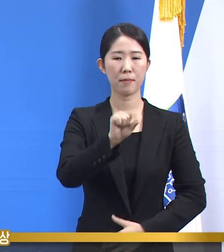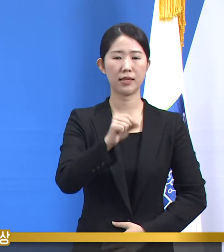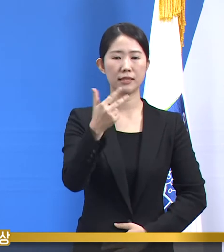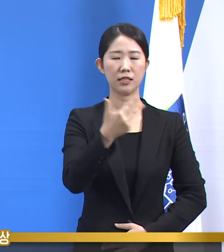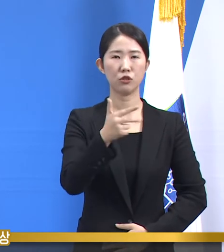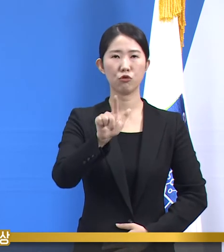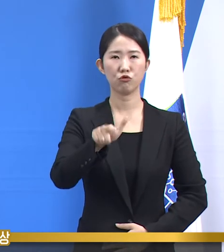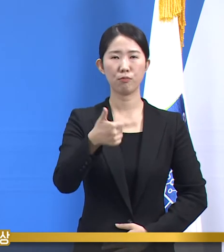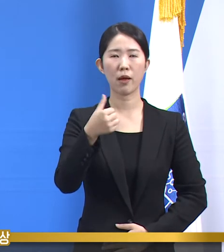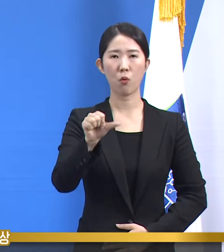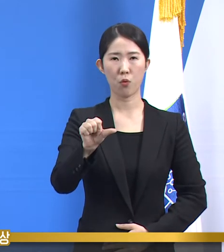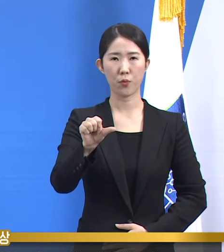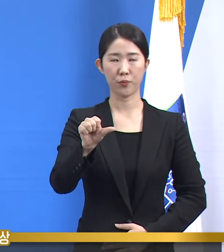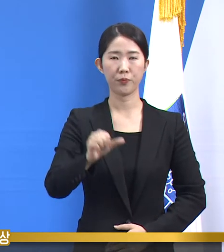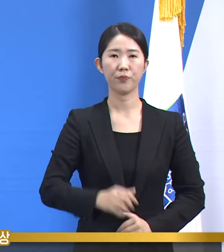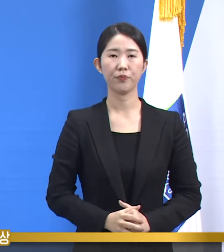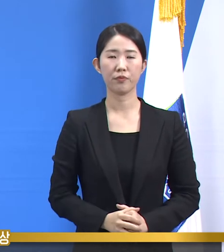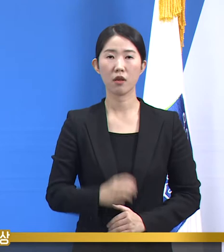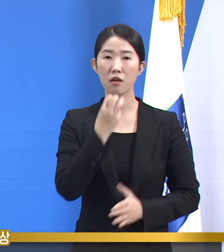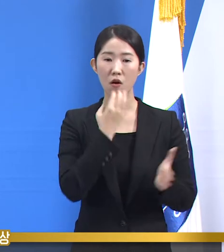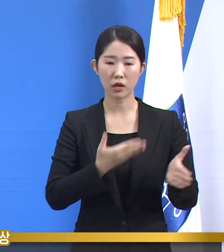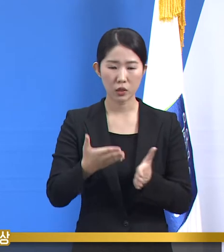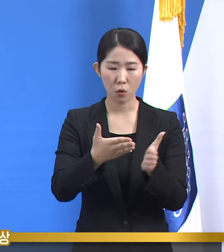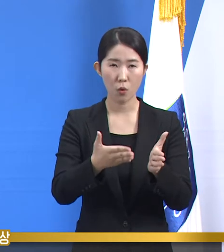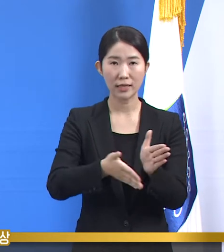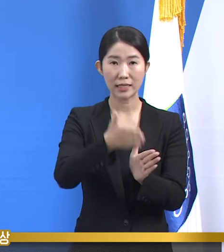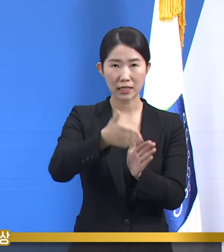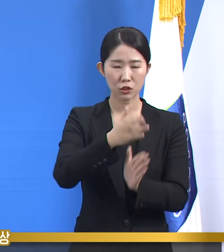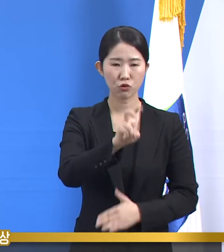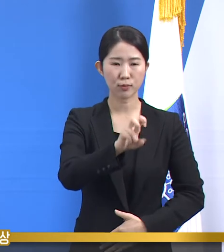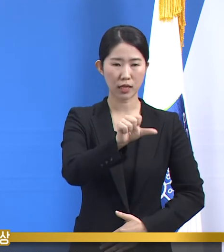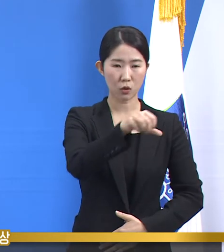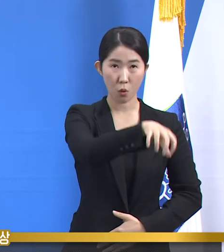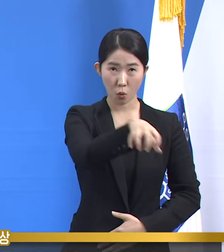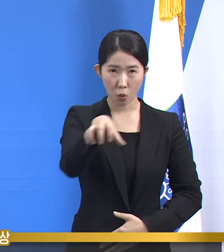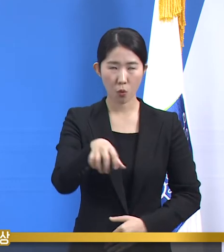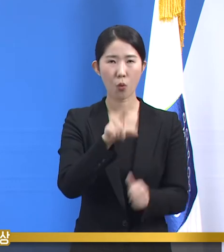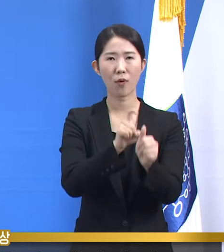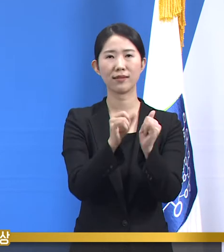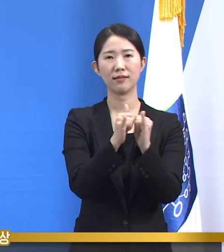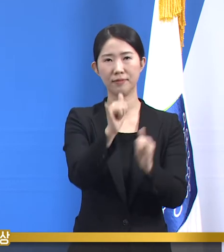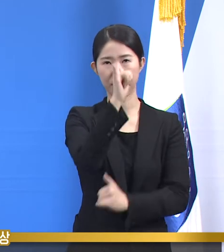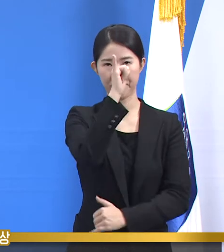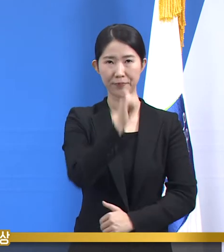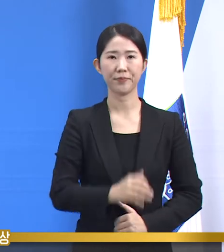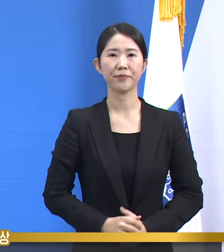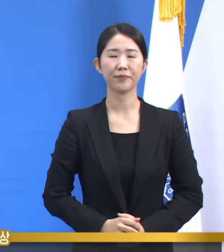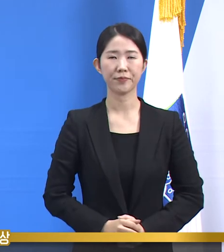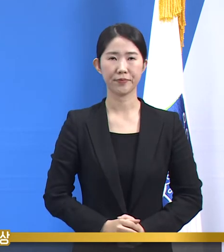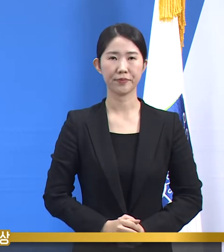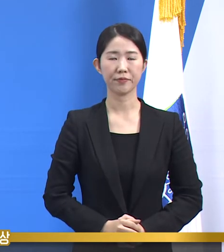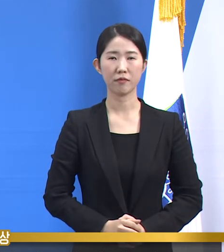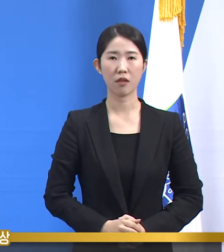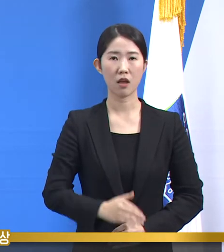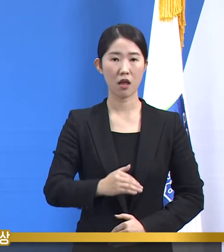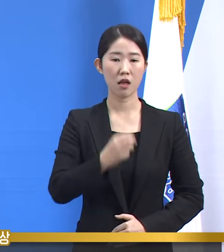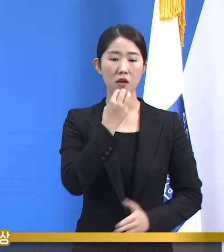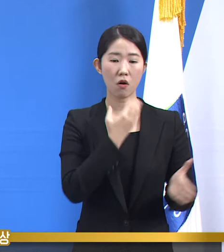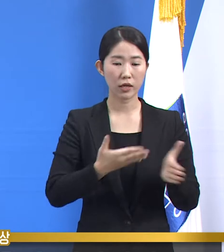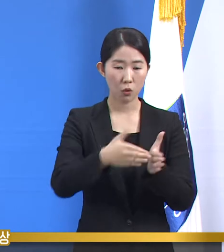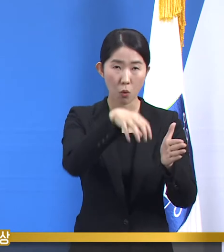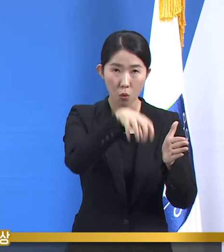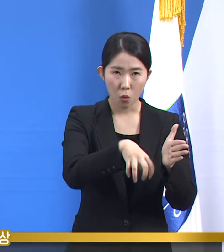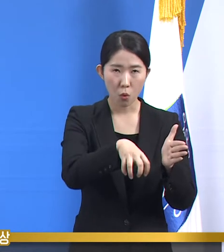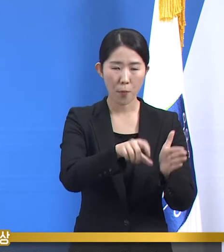,605명입니다. 도내 25개 시군에서 확진자가 발생했습니다. 국내 발생이